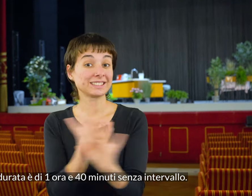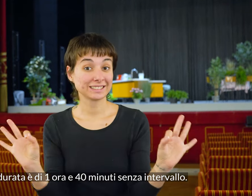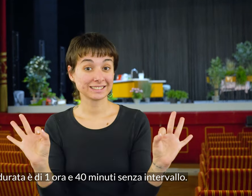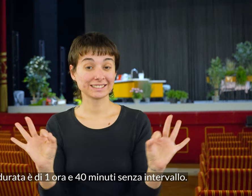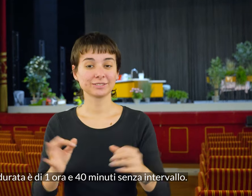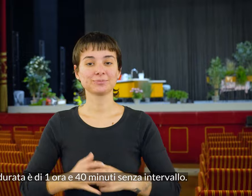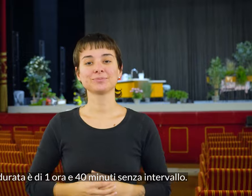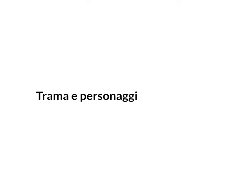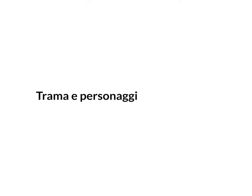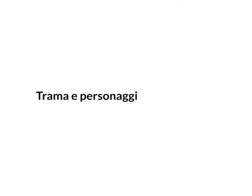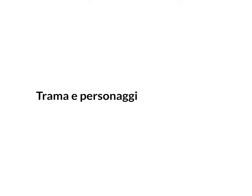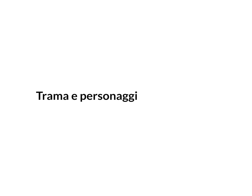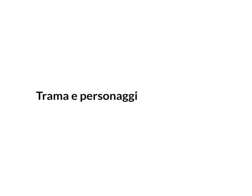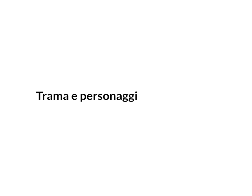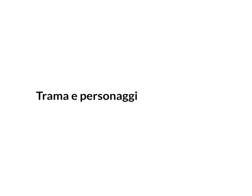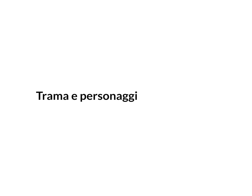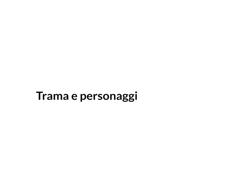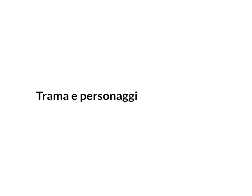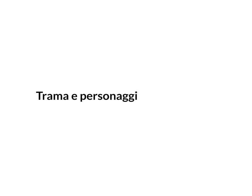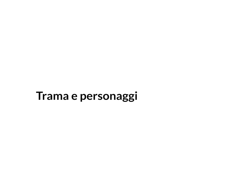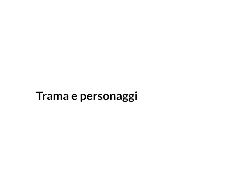intervallo. Trama e personaggi.